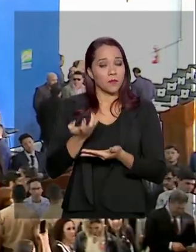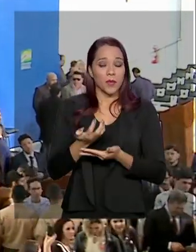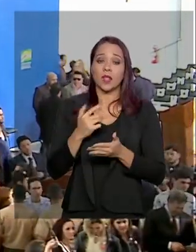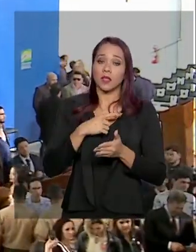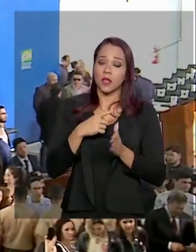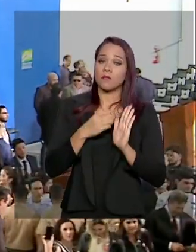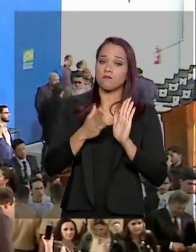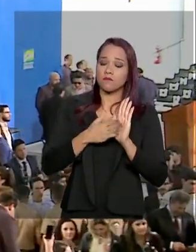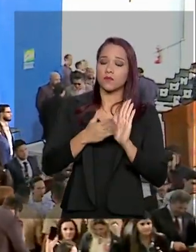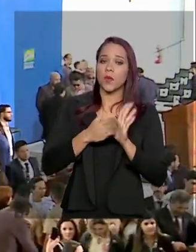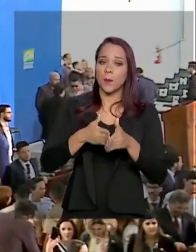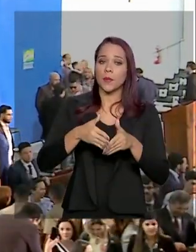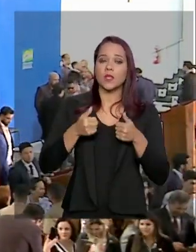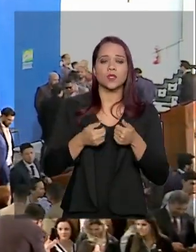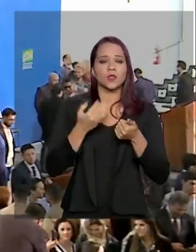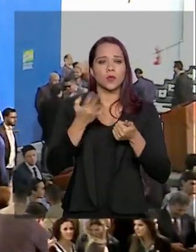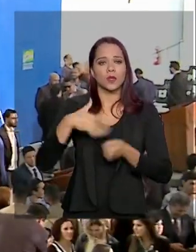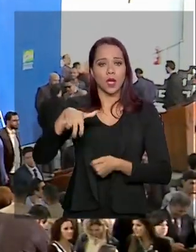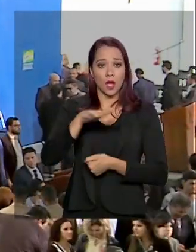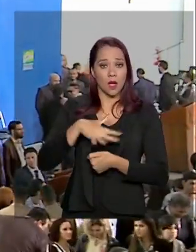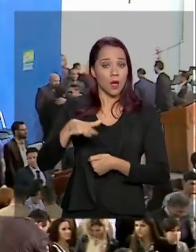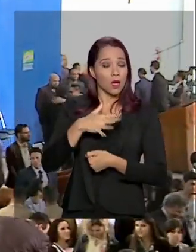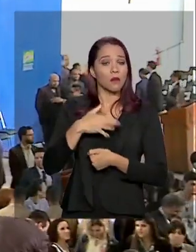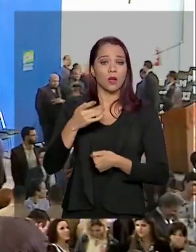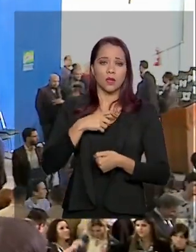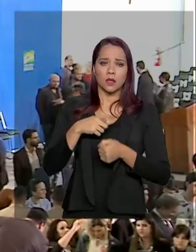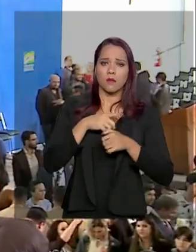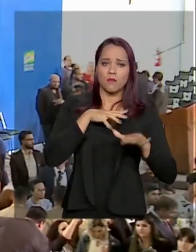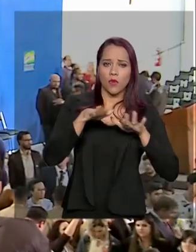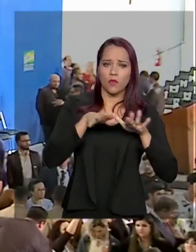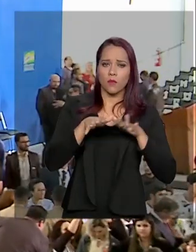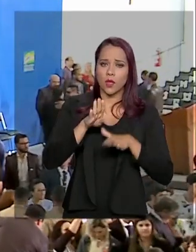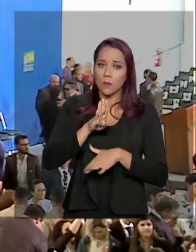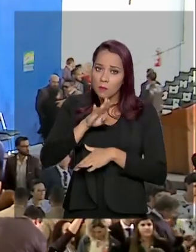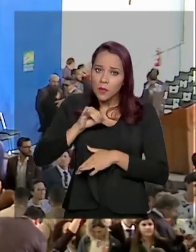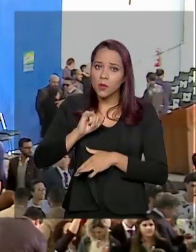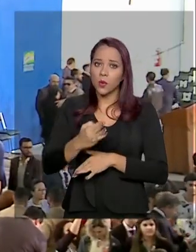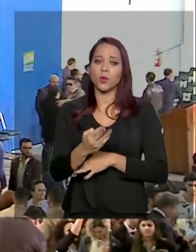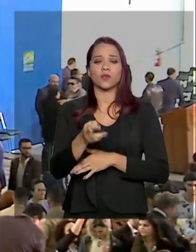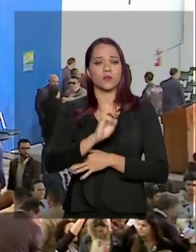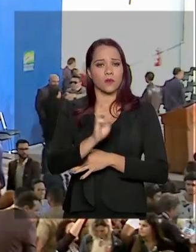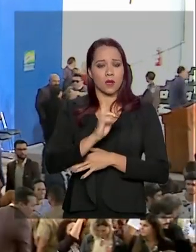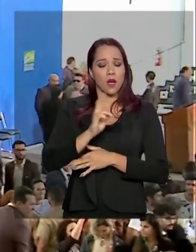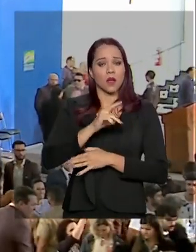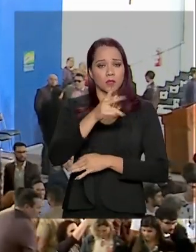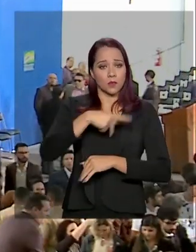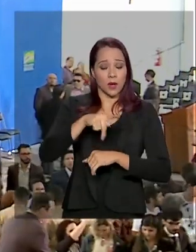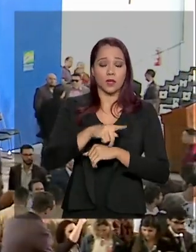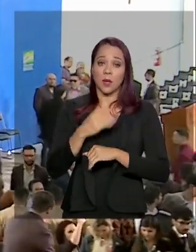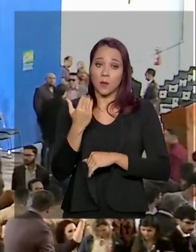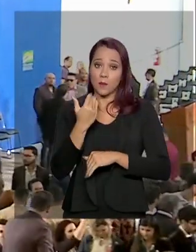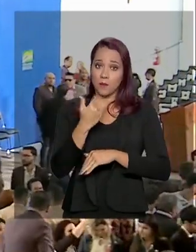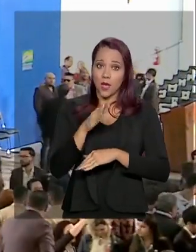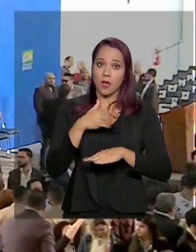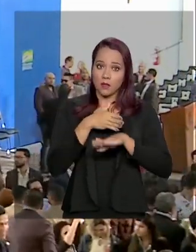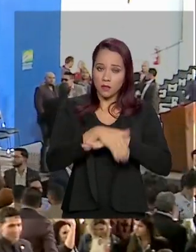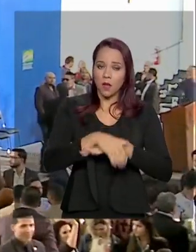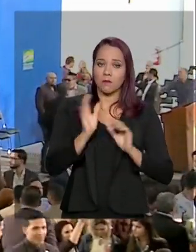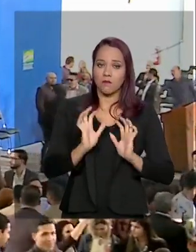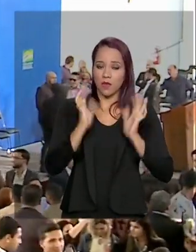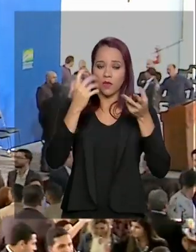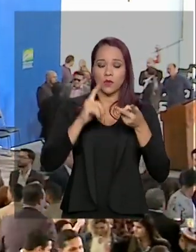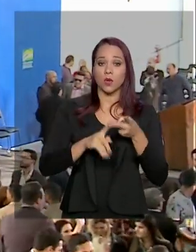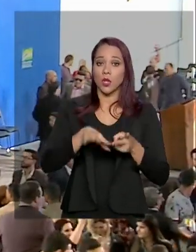trouxeram reivindicações para o setor que movimenta bilhões de reais no país. Meia entrada em eventos, os direitos